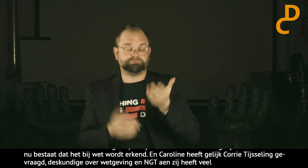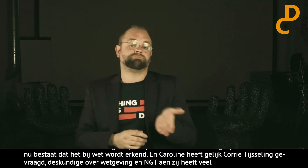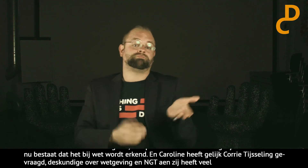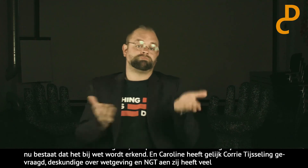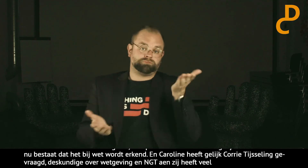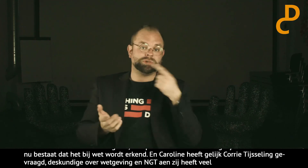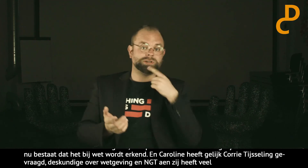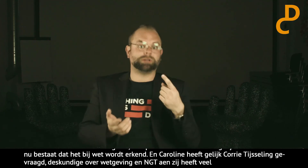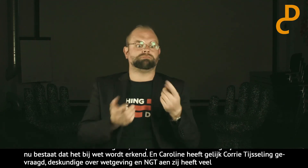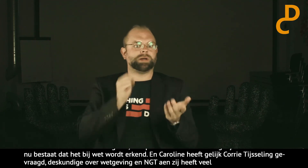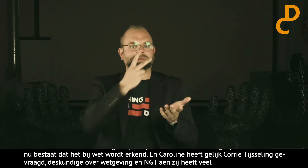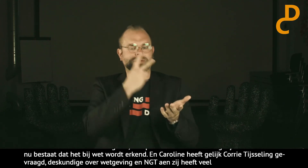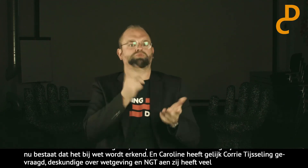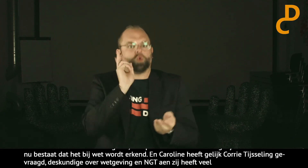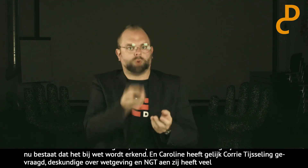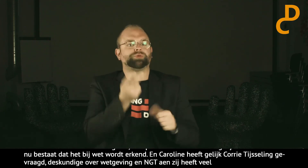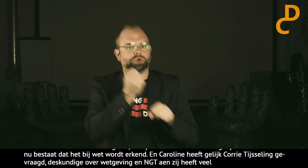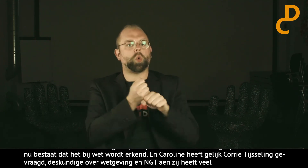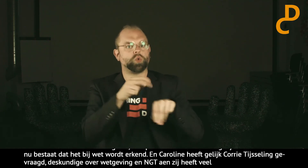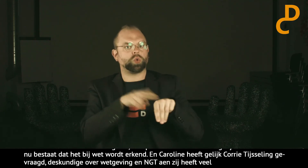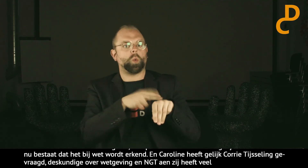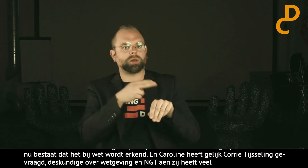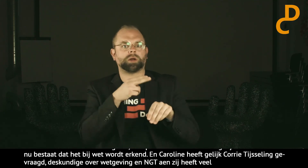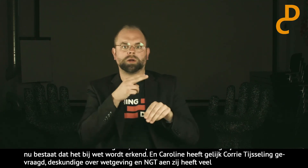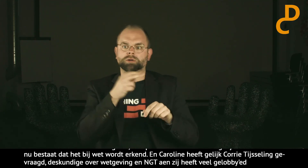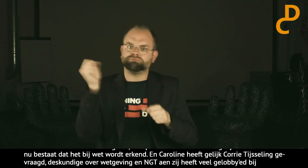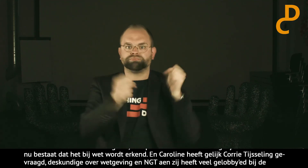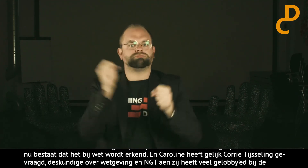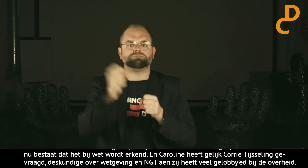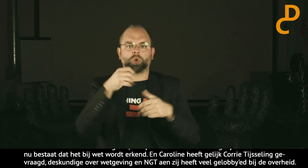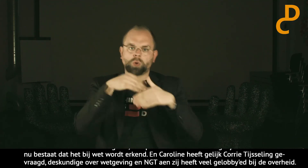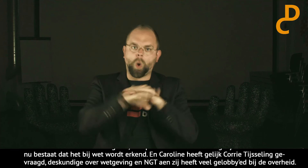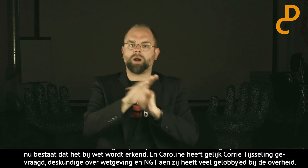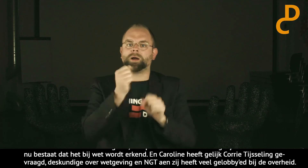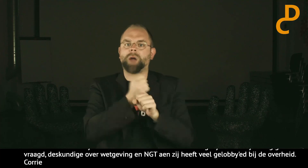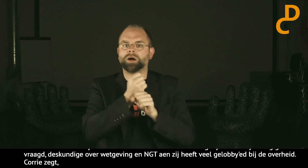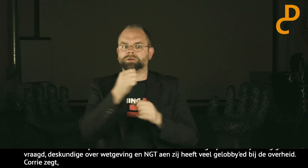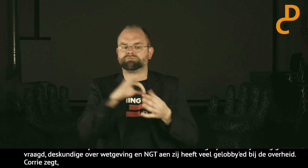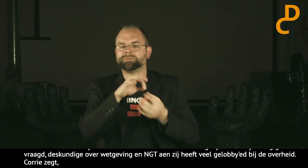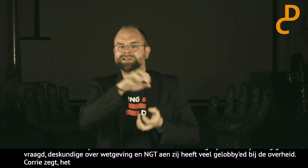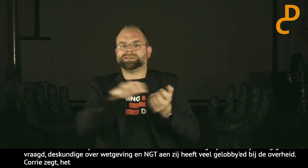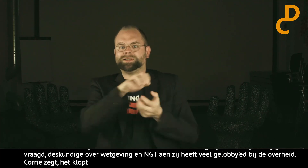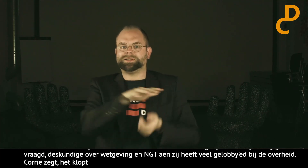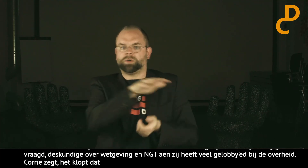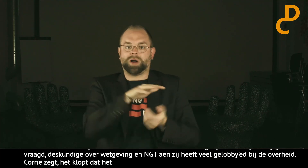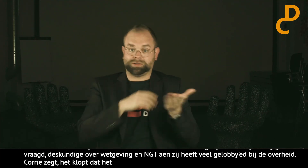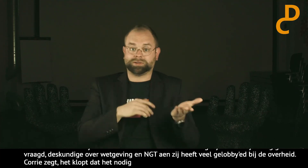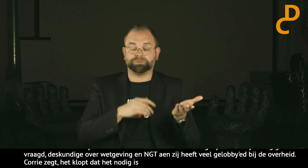En de antwoord van Corrie is, als je kijkt, dan klopt dat het echt wel nodig is om tolken in te zetten. Om het toegankelijk te maken in deze crisis